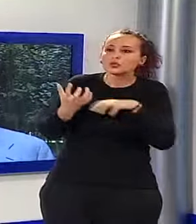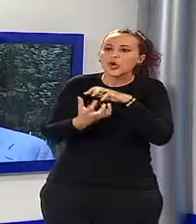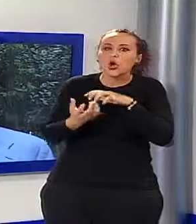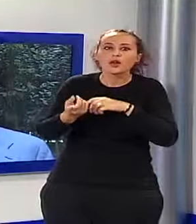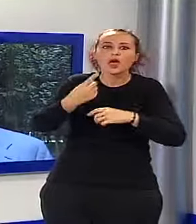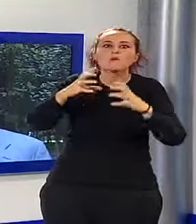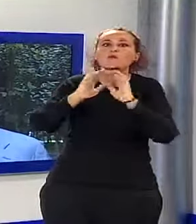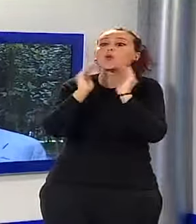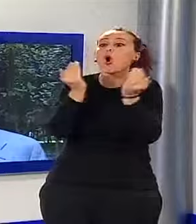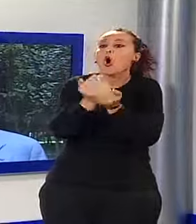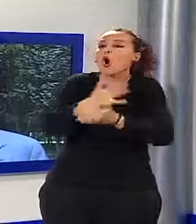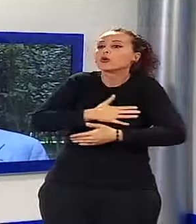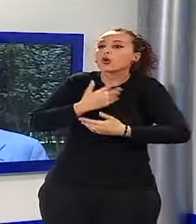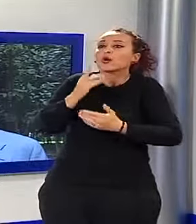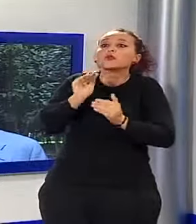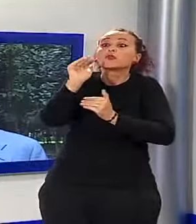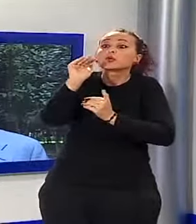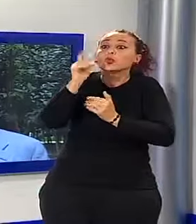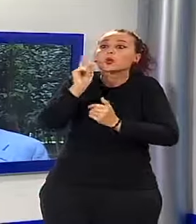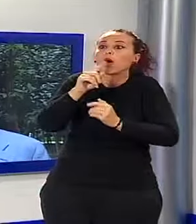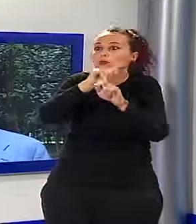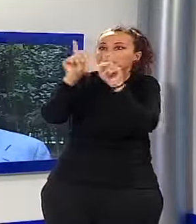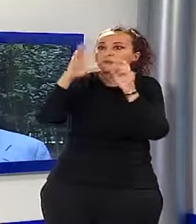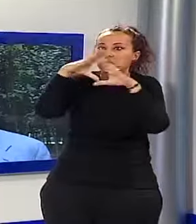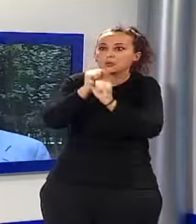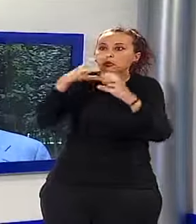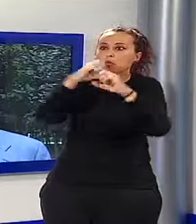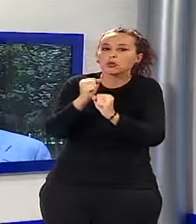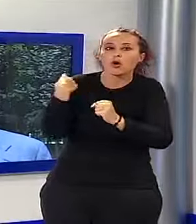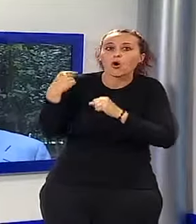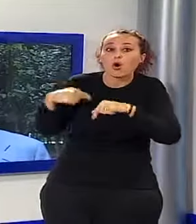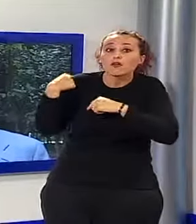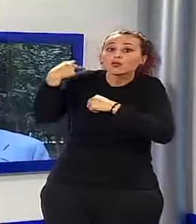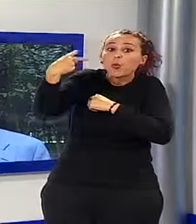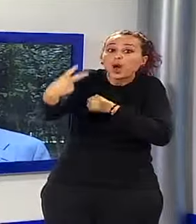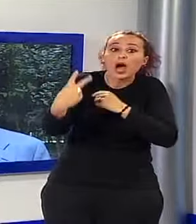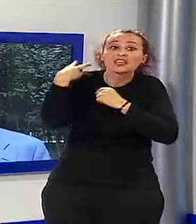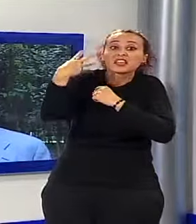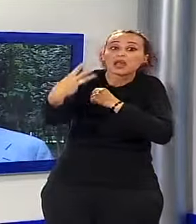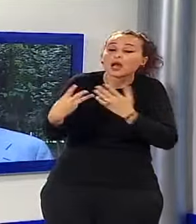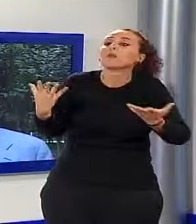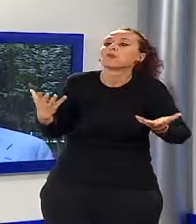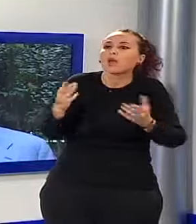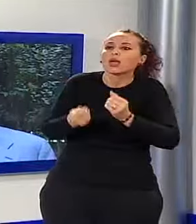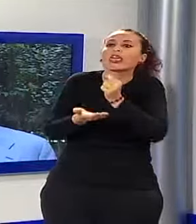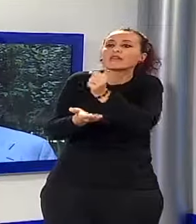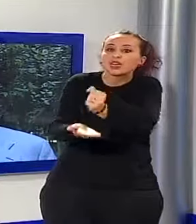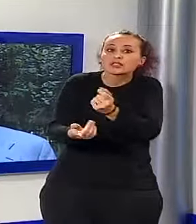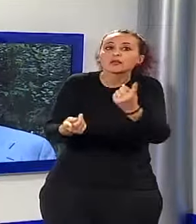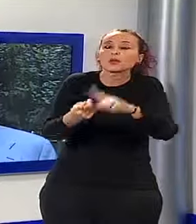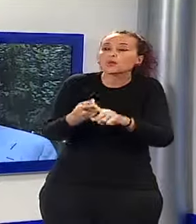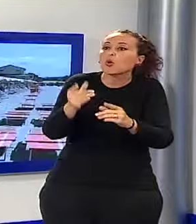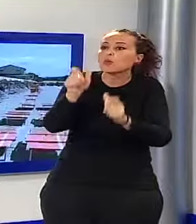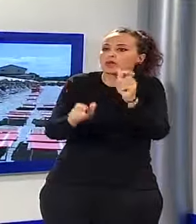mondo ha la certezza di cosa succede di qui a un paio di anni, tutti sono bloccati sia negli investimenti ma anche nel mantenere le assunzioni di